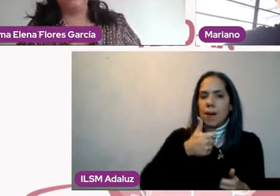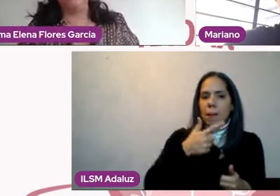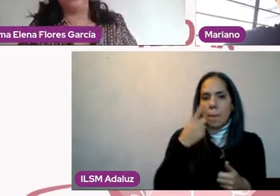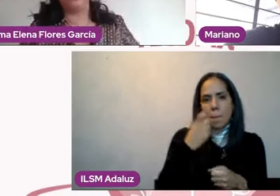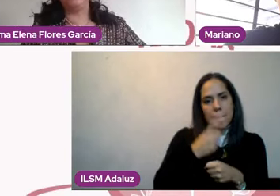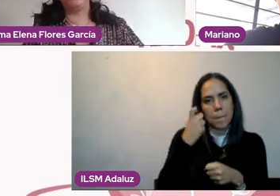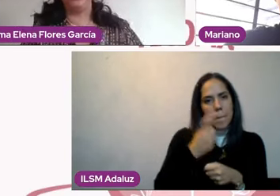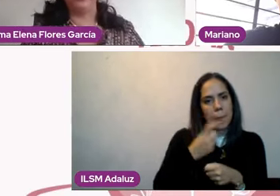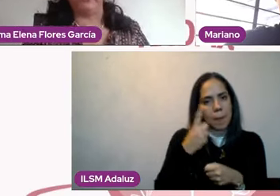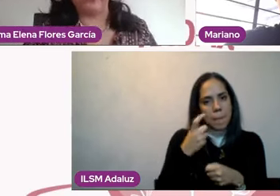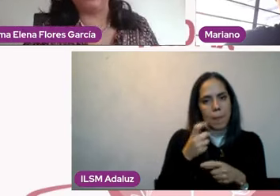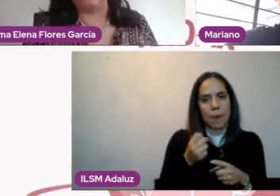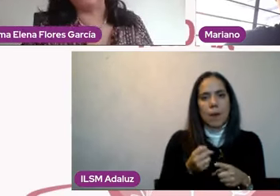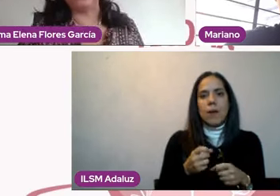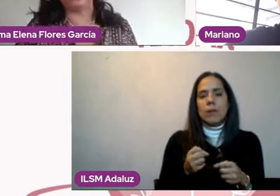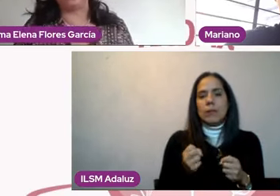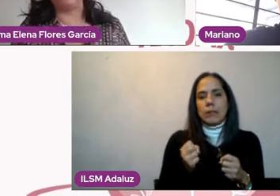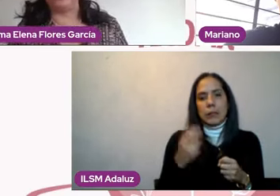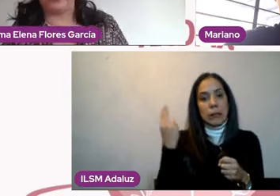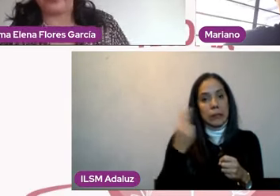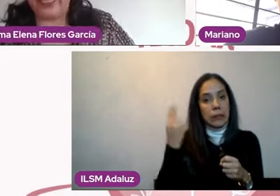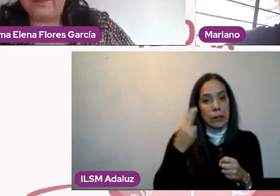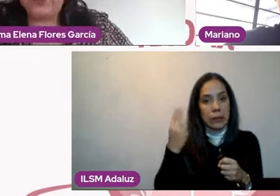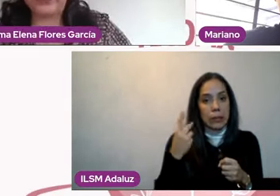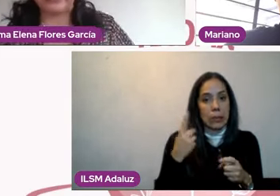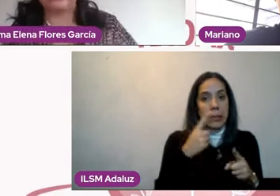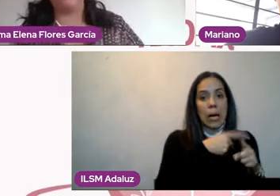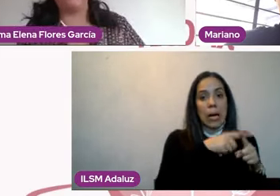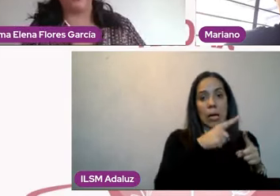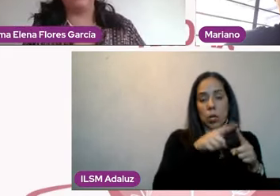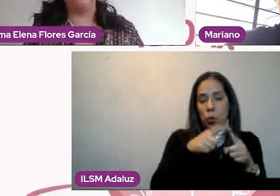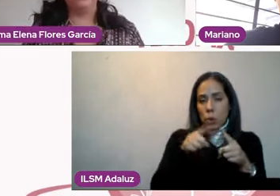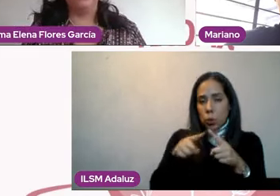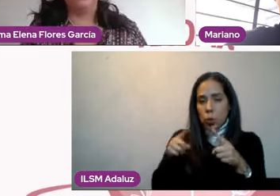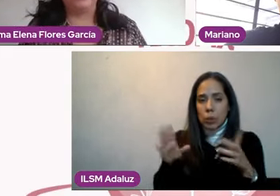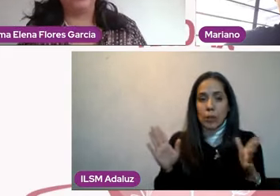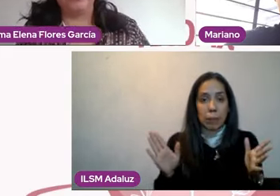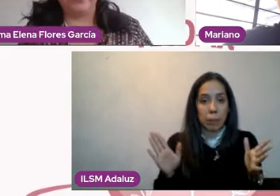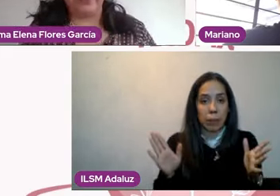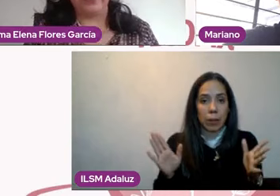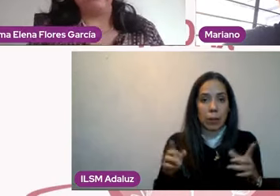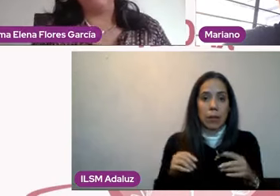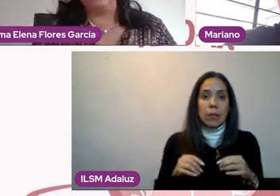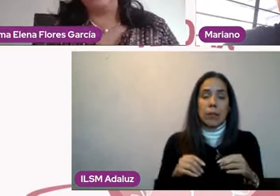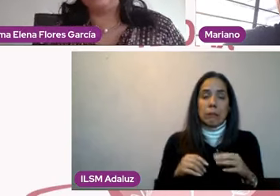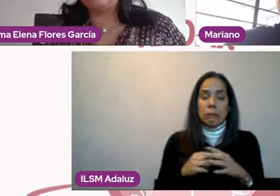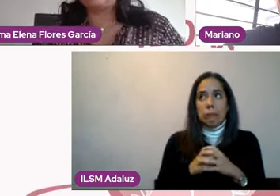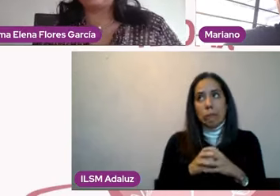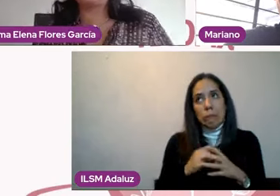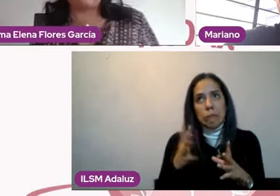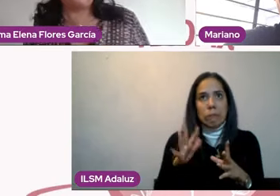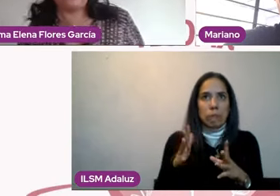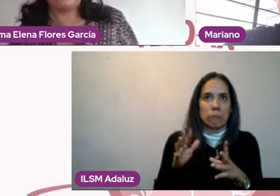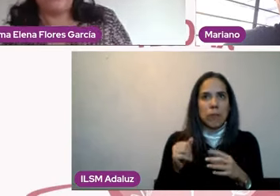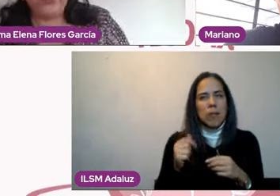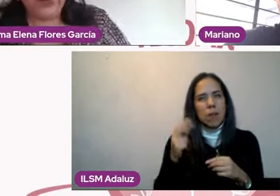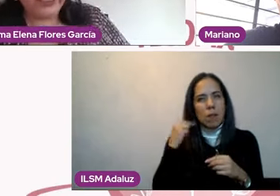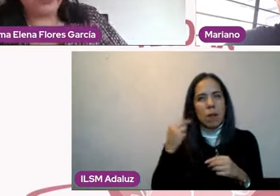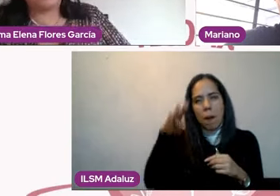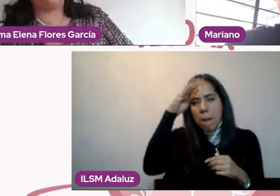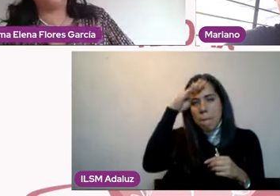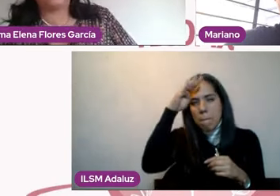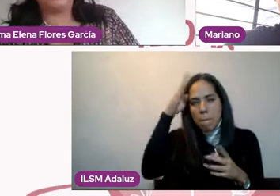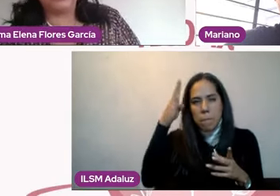siempre he discutido un poquito ese término de que el amor se transforma. Creo que, ¿no? Es una forma